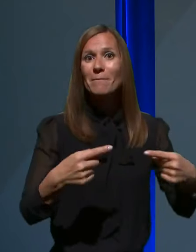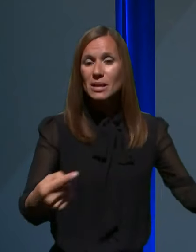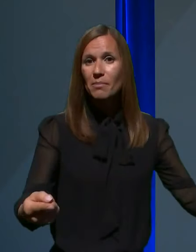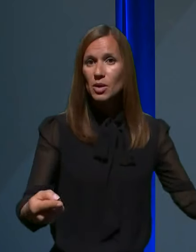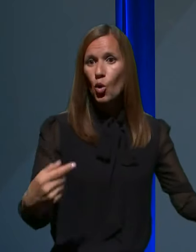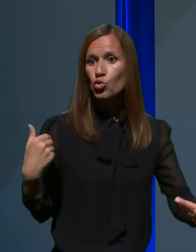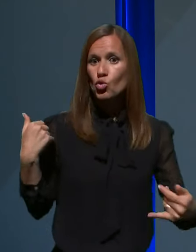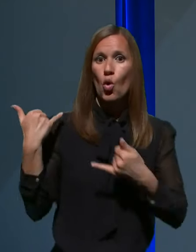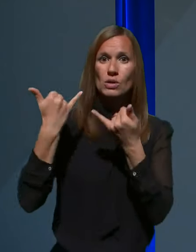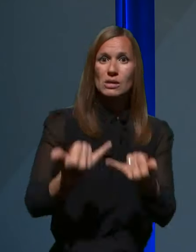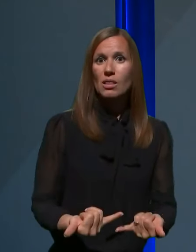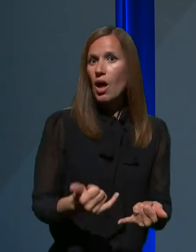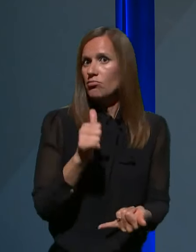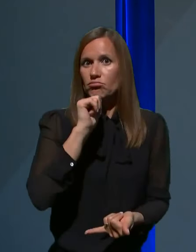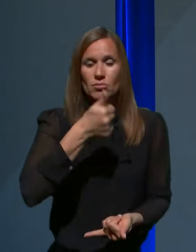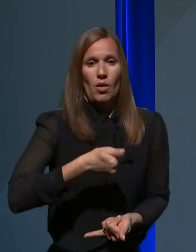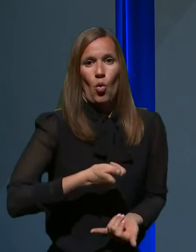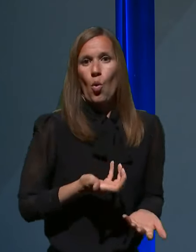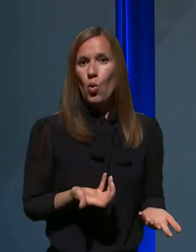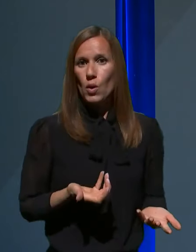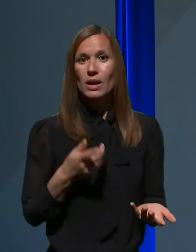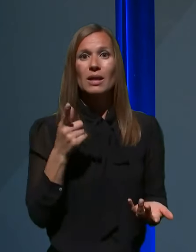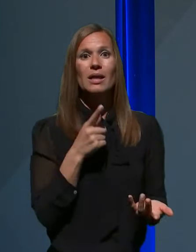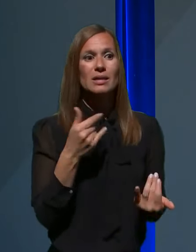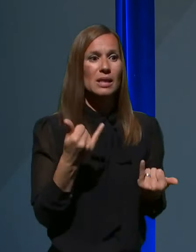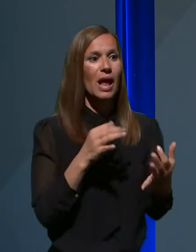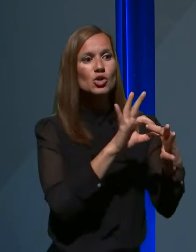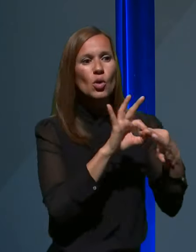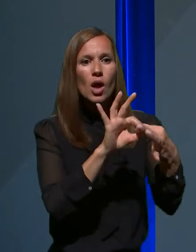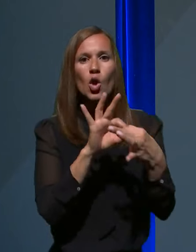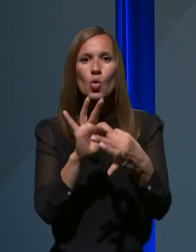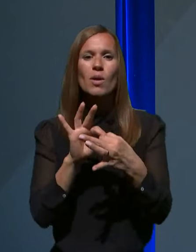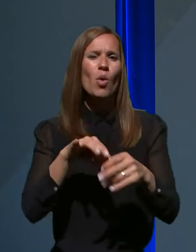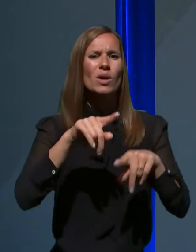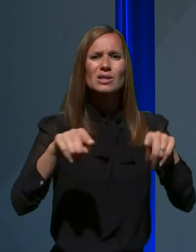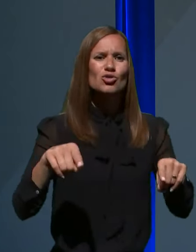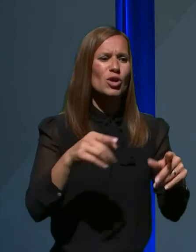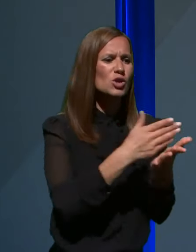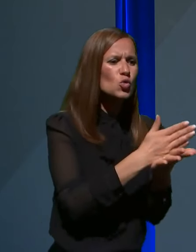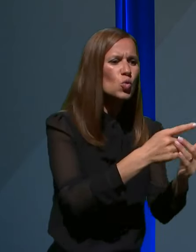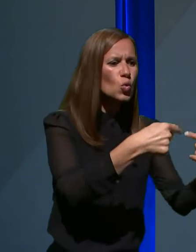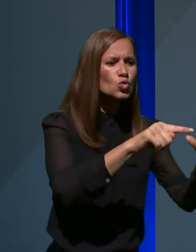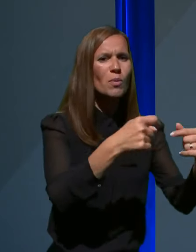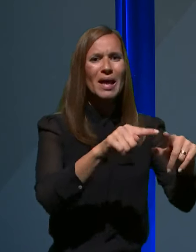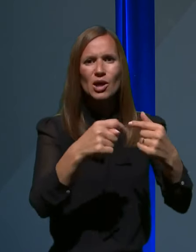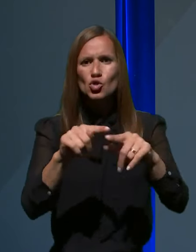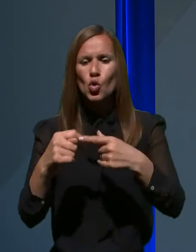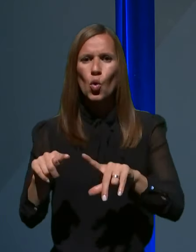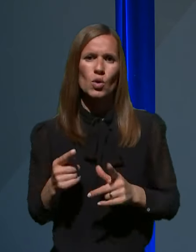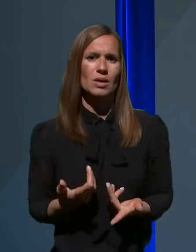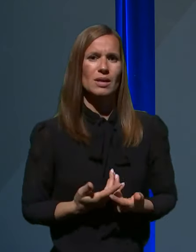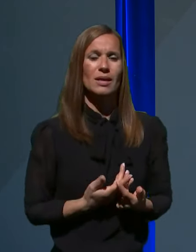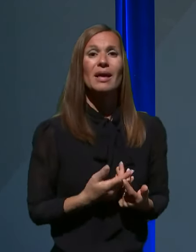tudi za vključevanjem vseh služb z strani različnih resorjev. In to, kar jaz